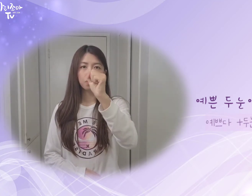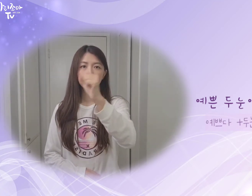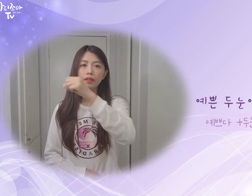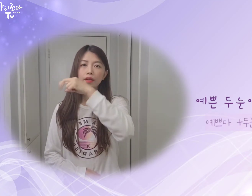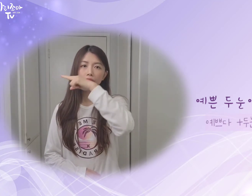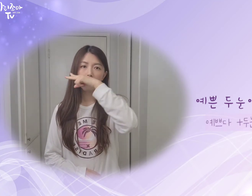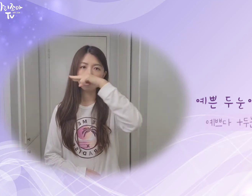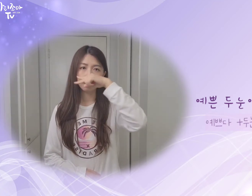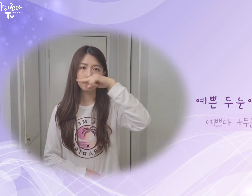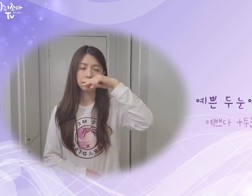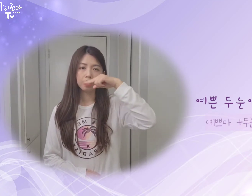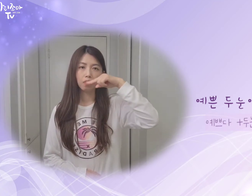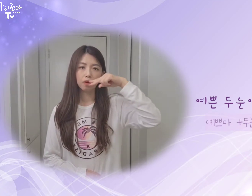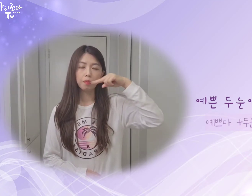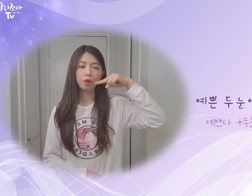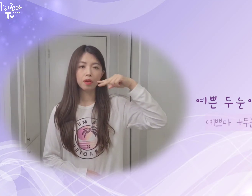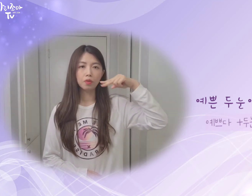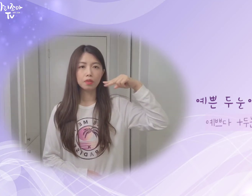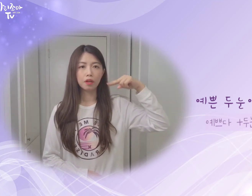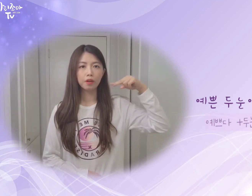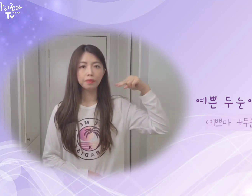좋은 향기 이렇게 표현을 해줬어요.